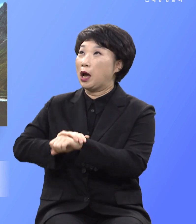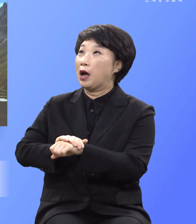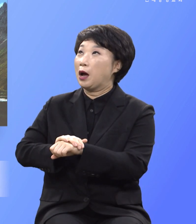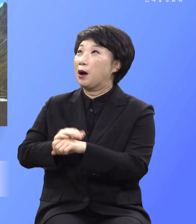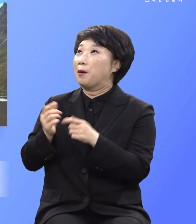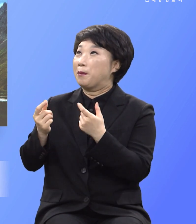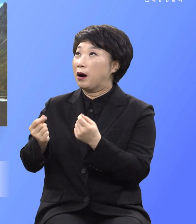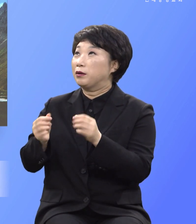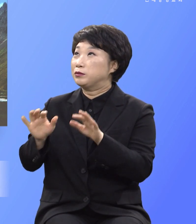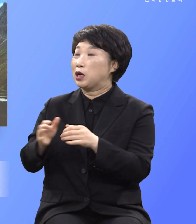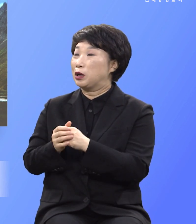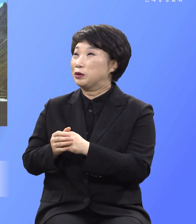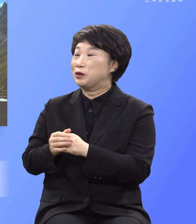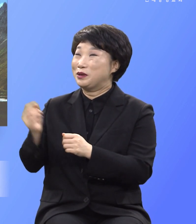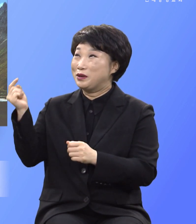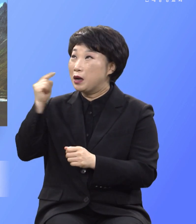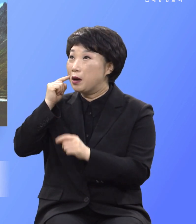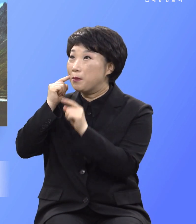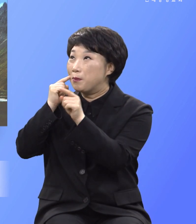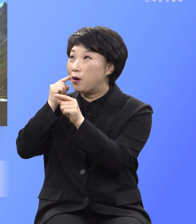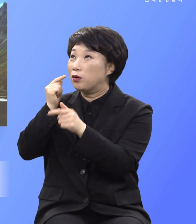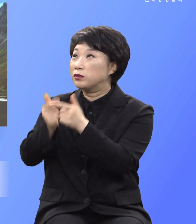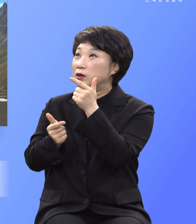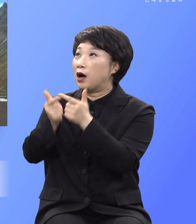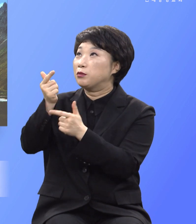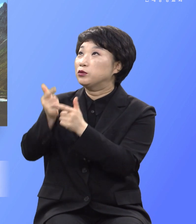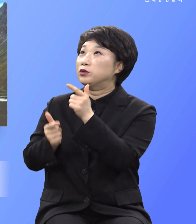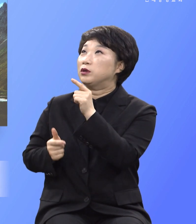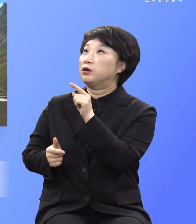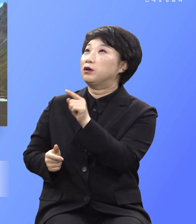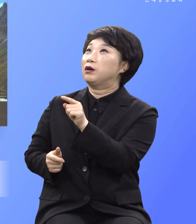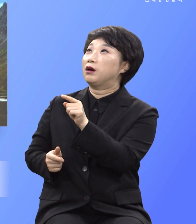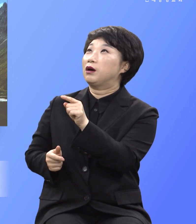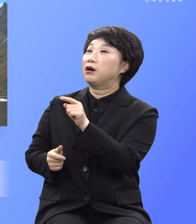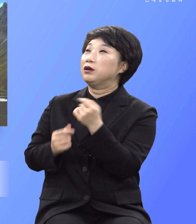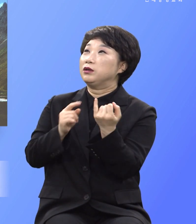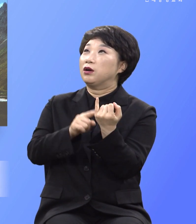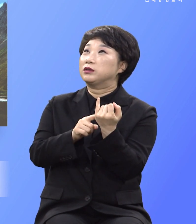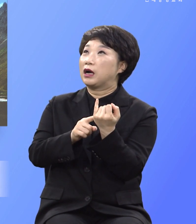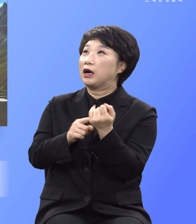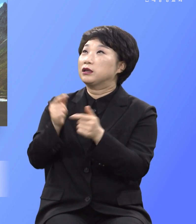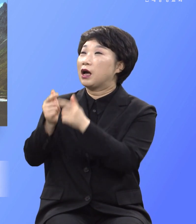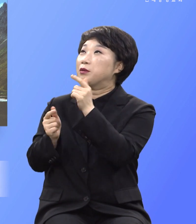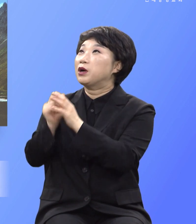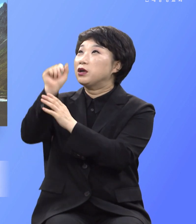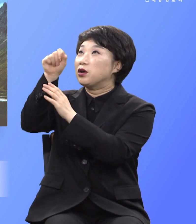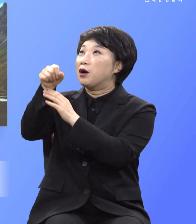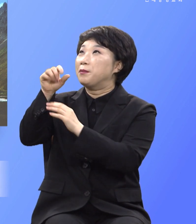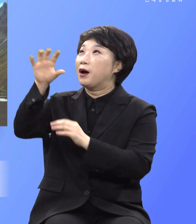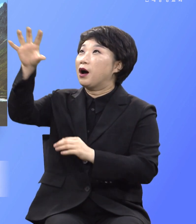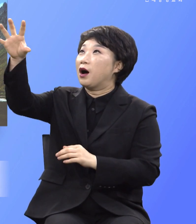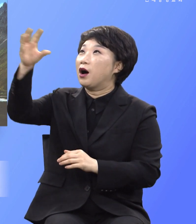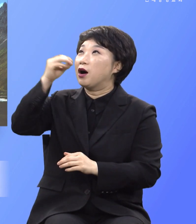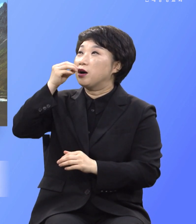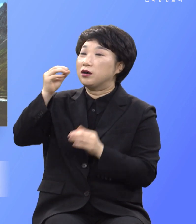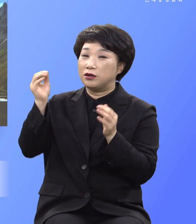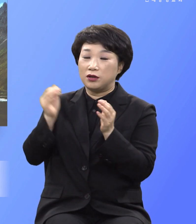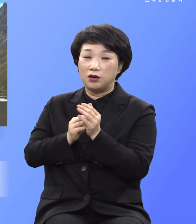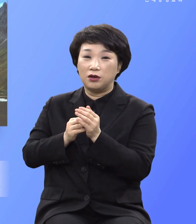만큼 탐스럽기도 한 나무인지라 여자가 그 실과를 먹고 자기와 함께